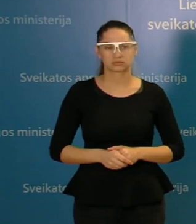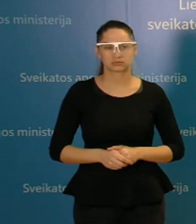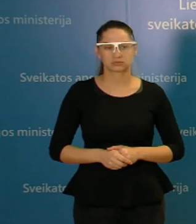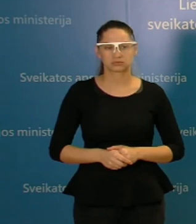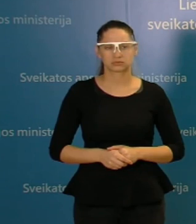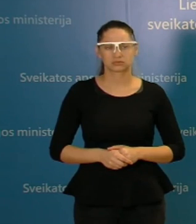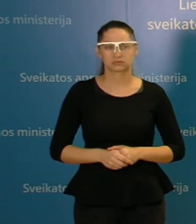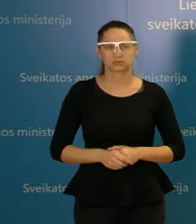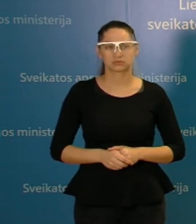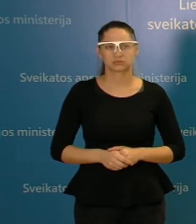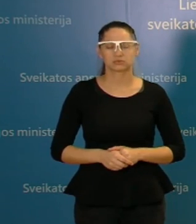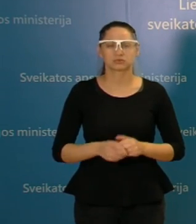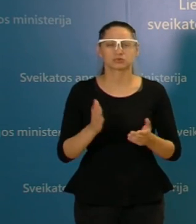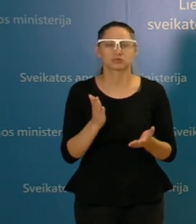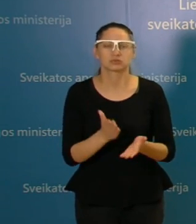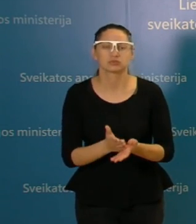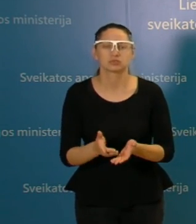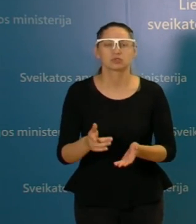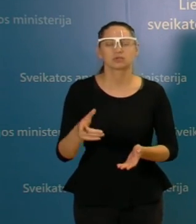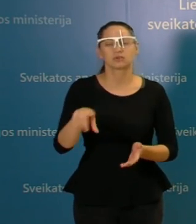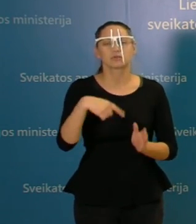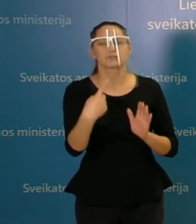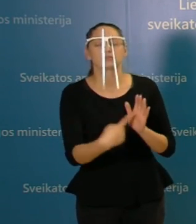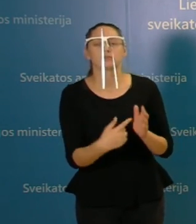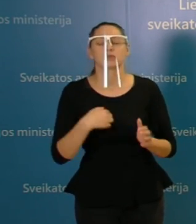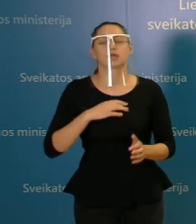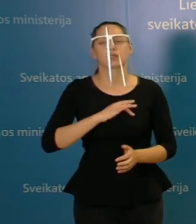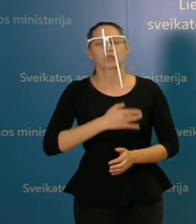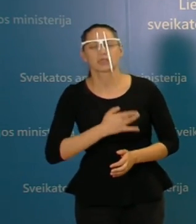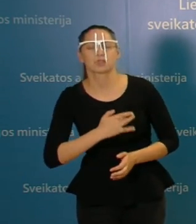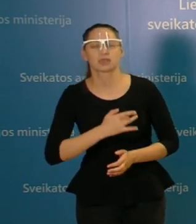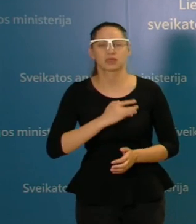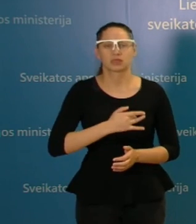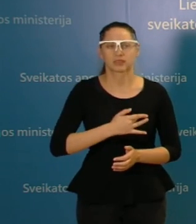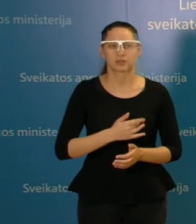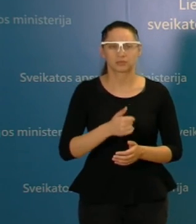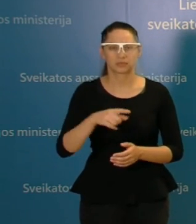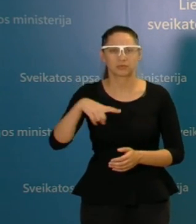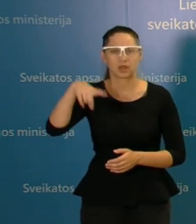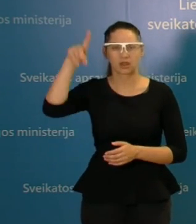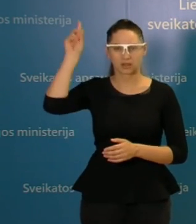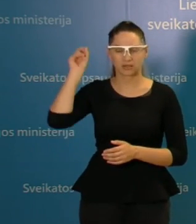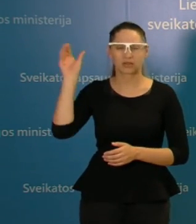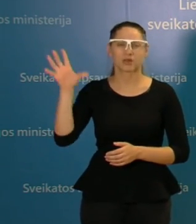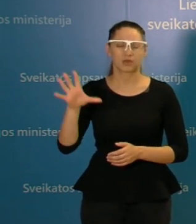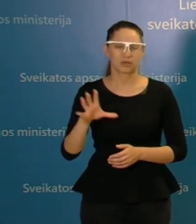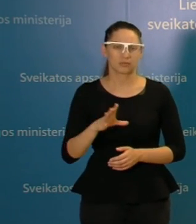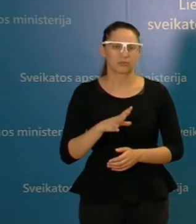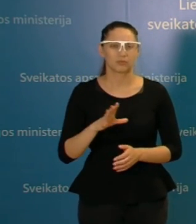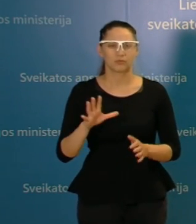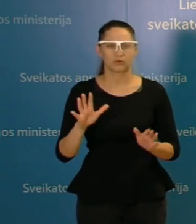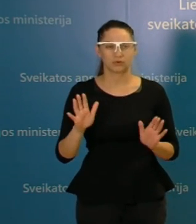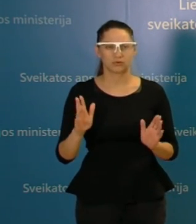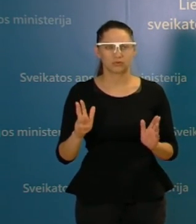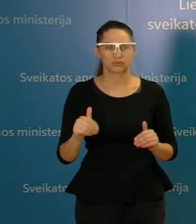kas labiausiai neramina mūsų kaip epidemiologus. Ir jeigu dar buvo galima prieš gerą savaitę pasakyti, kad be abejonės tai yra